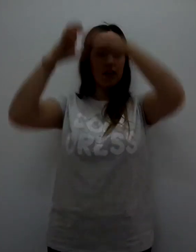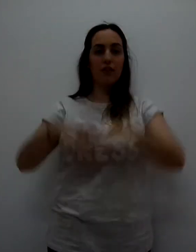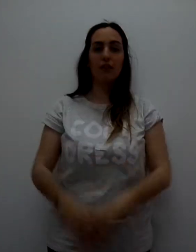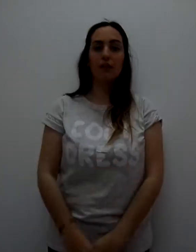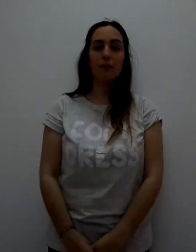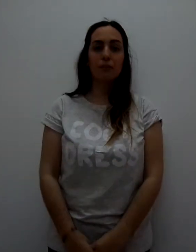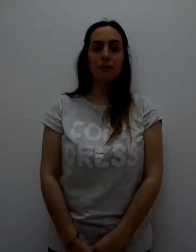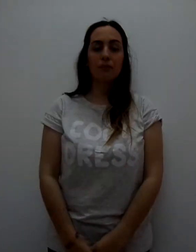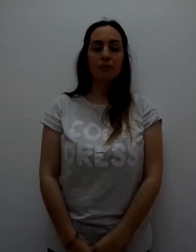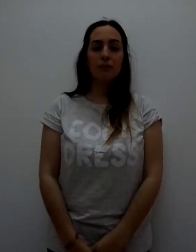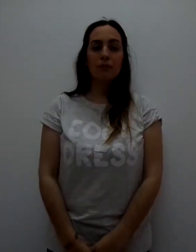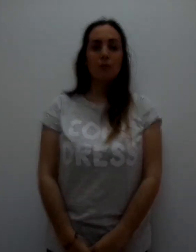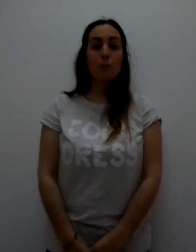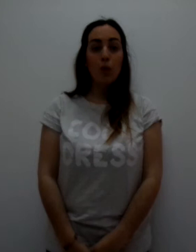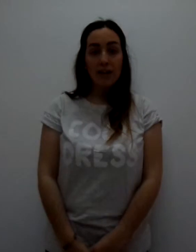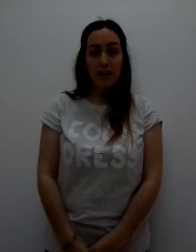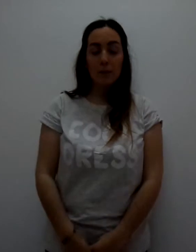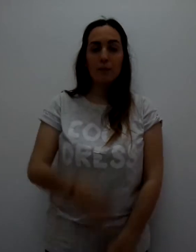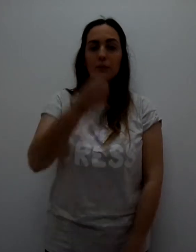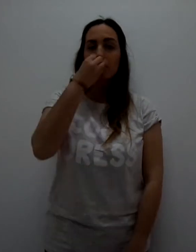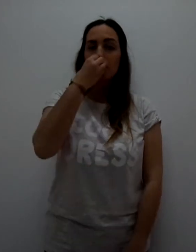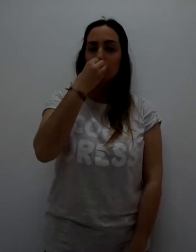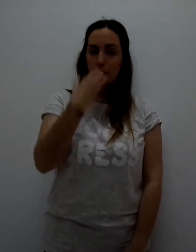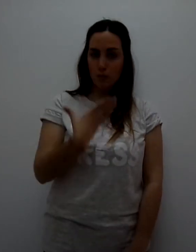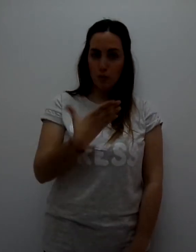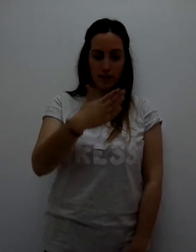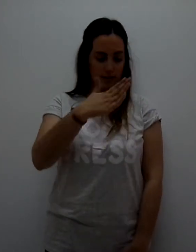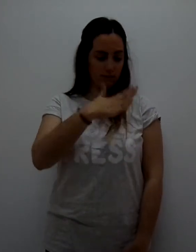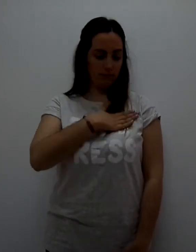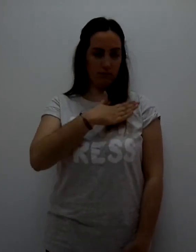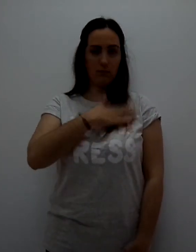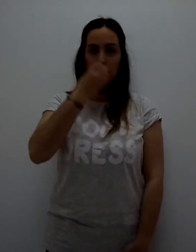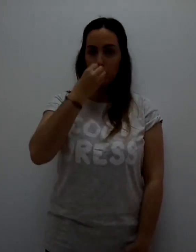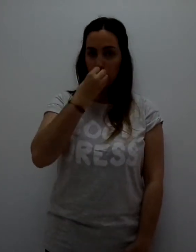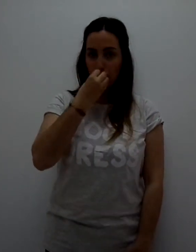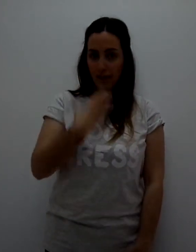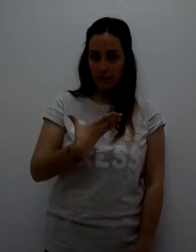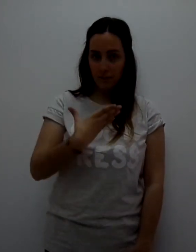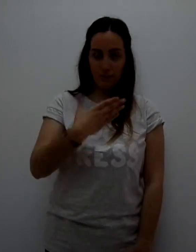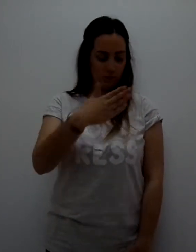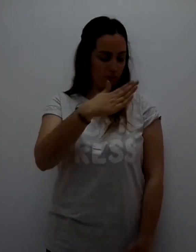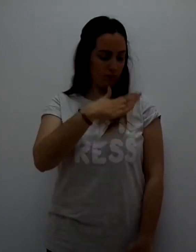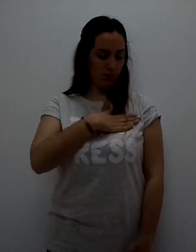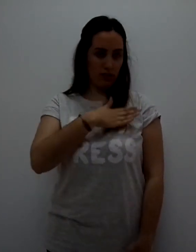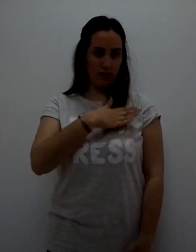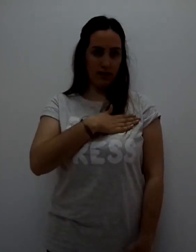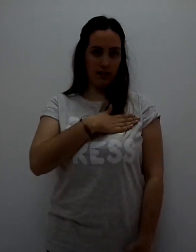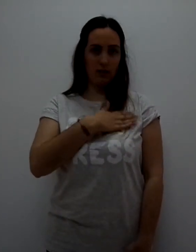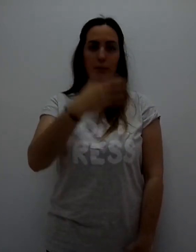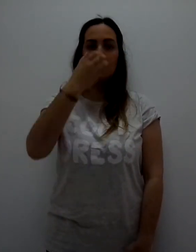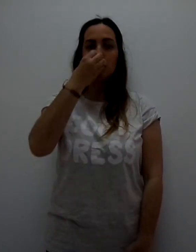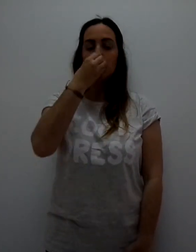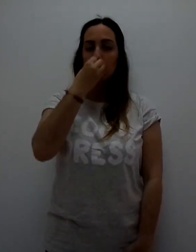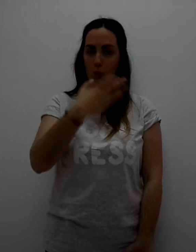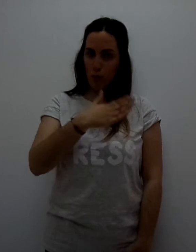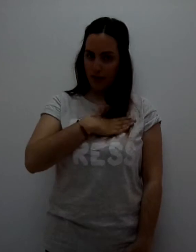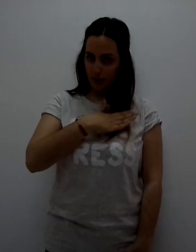corazones. Buena. Buena. Como bien. Queda aquí en el pecho. Buena.